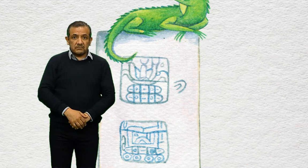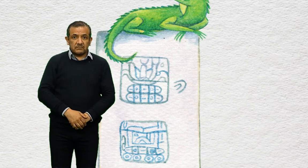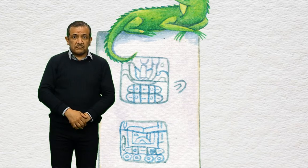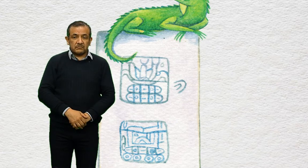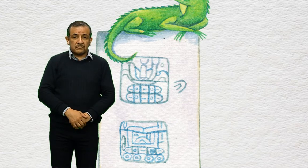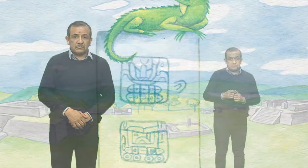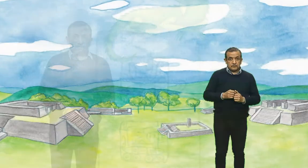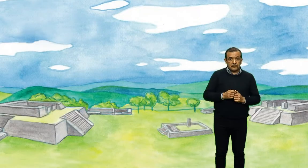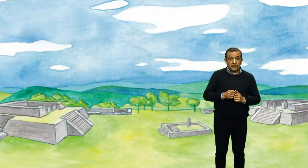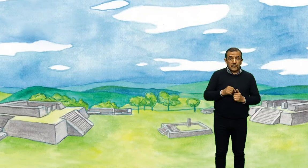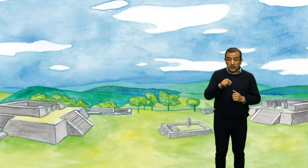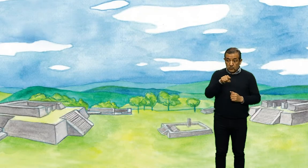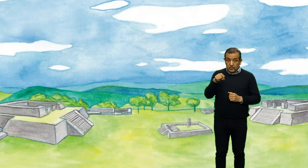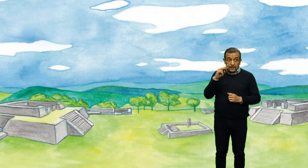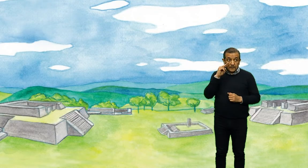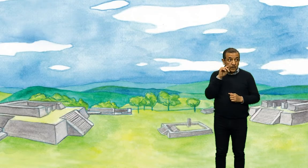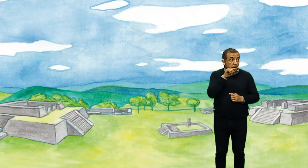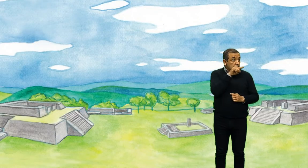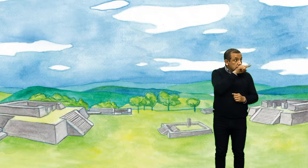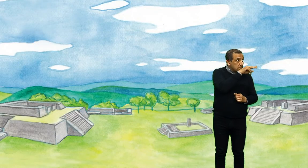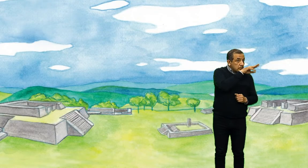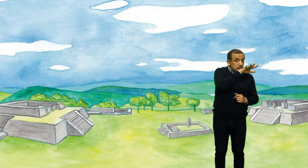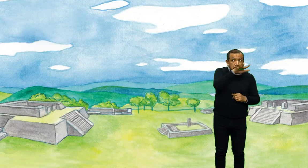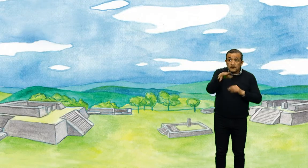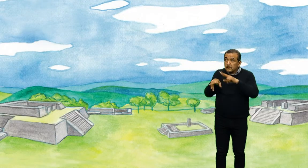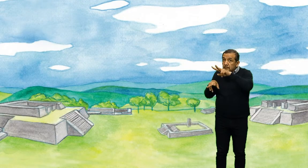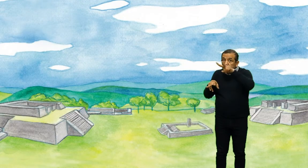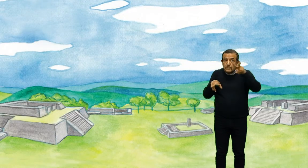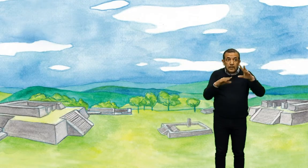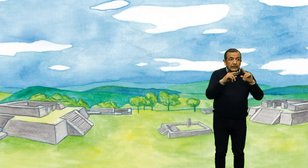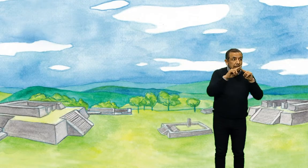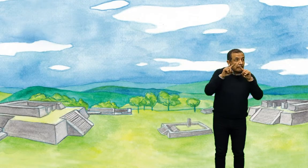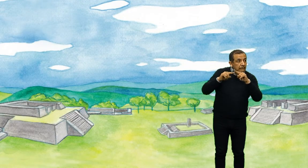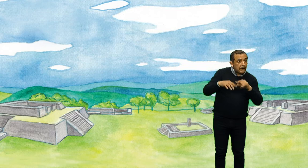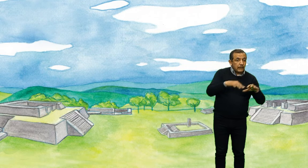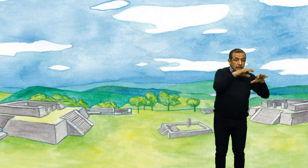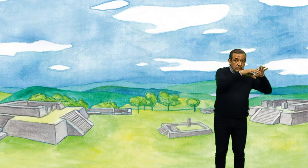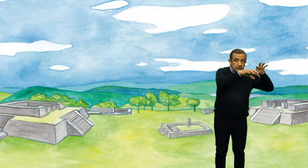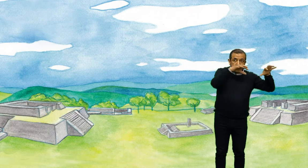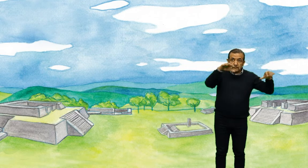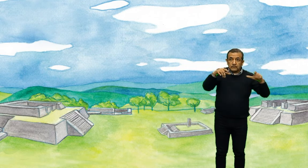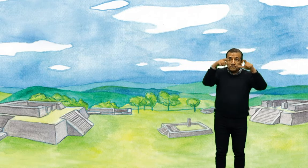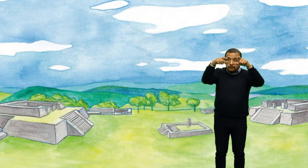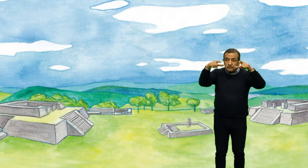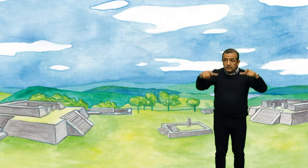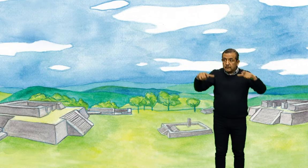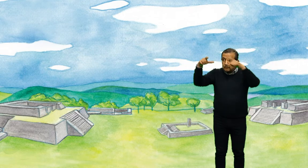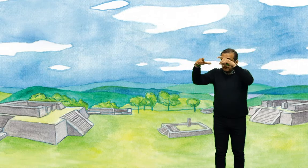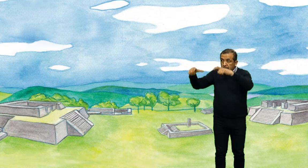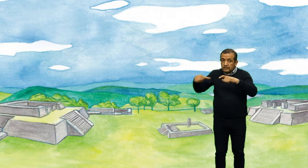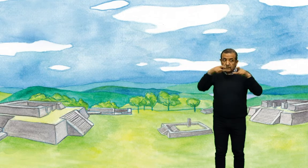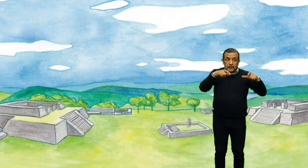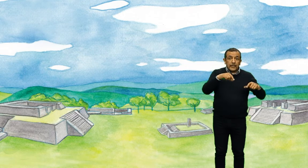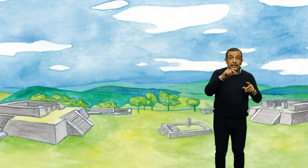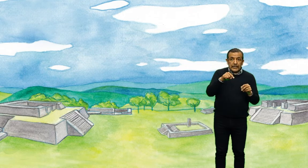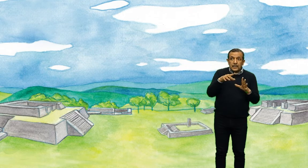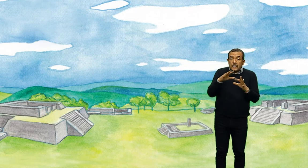Si observan a su alrededor, notarán que cada templo y pirámide está en una posición donde se puede ver con claridad